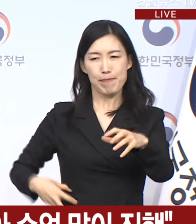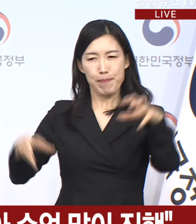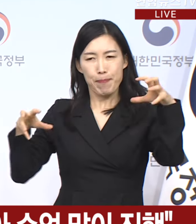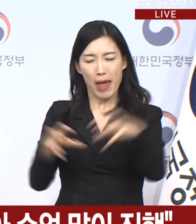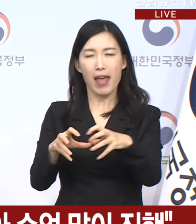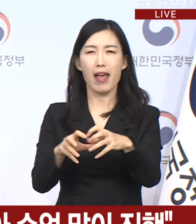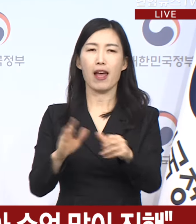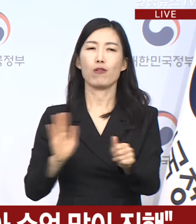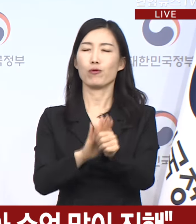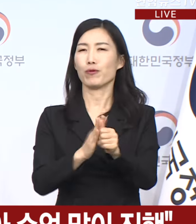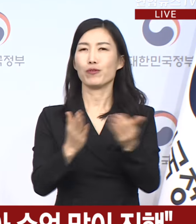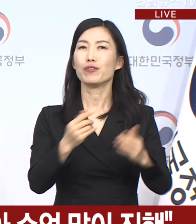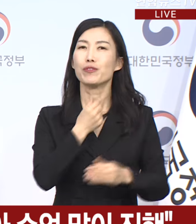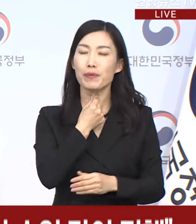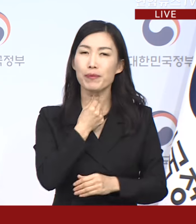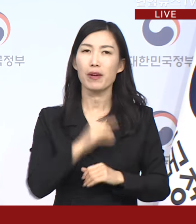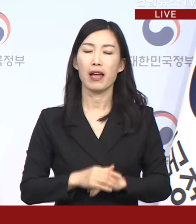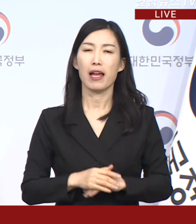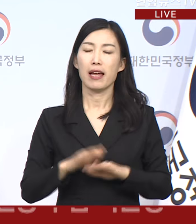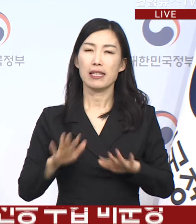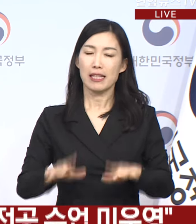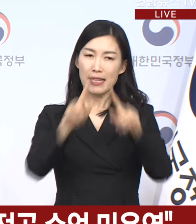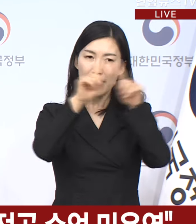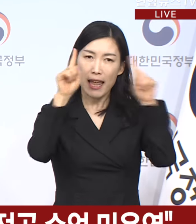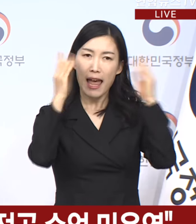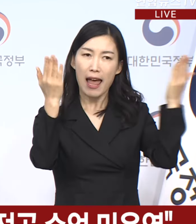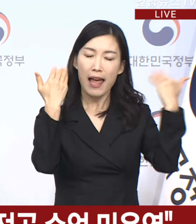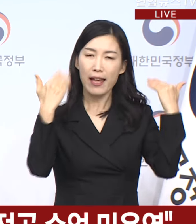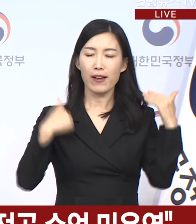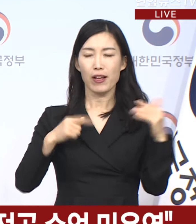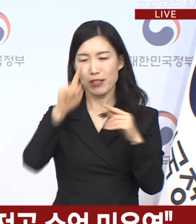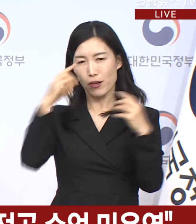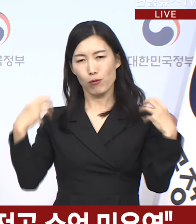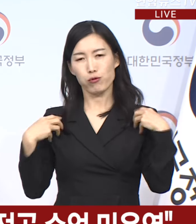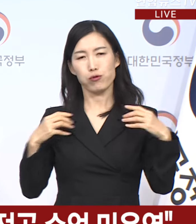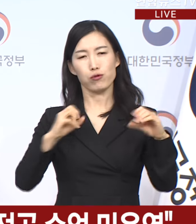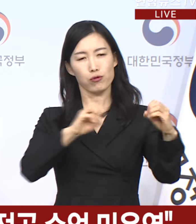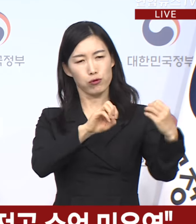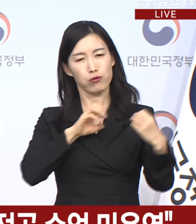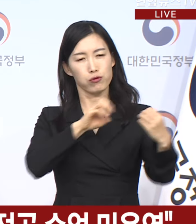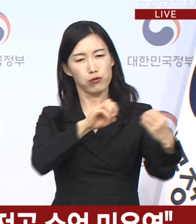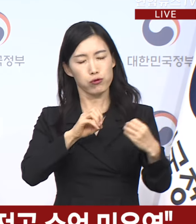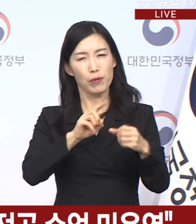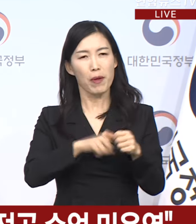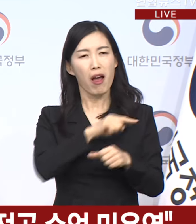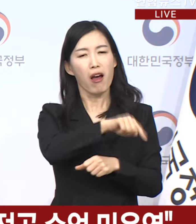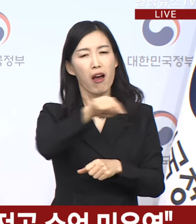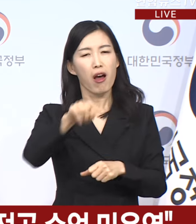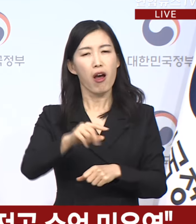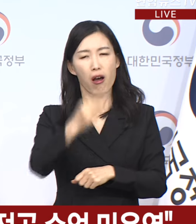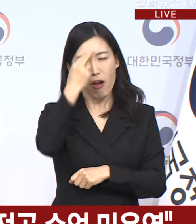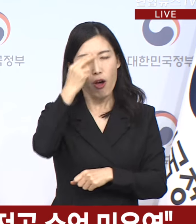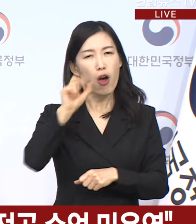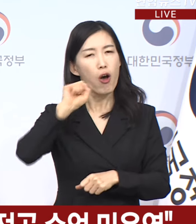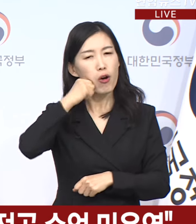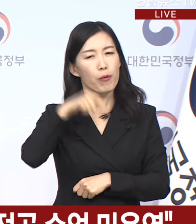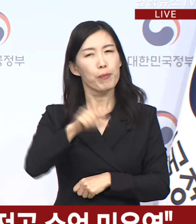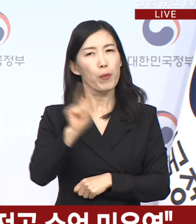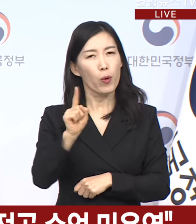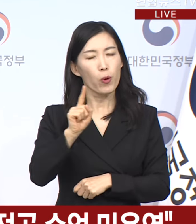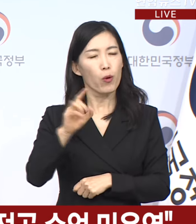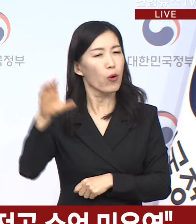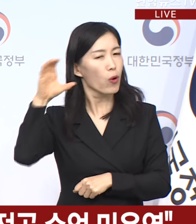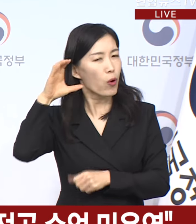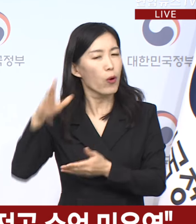이 과정에서 대학 현장과의 적극적 소통을 통해 현장의 고민을 덮고 어려움이 있는